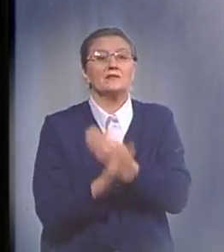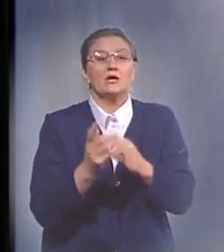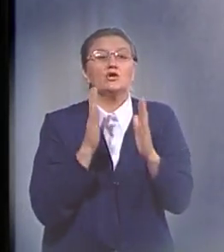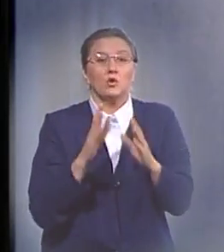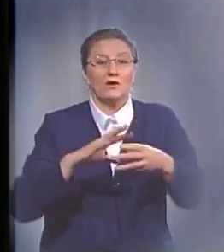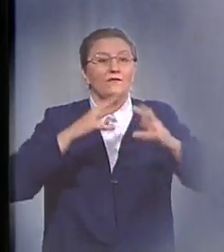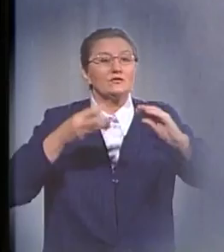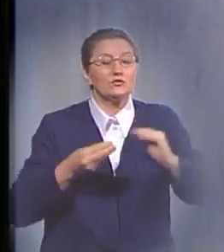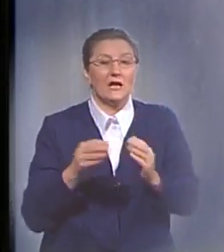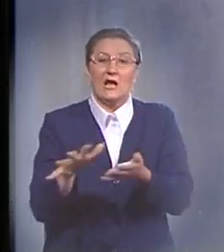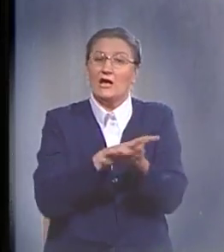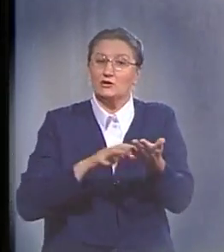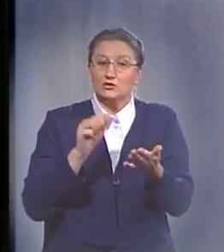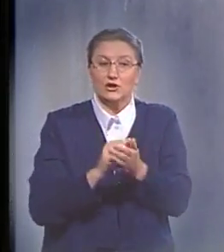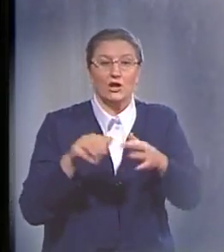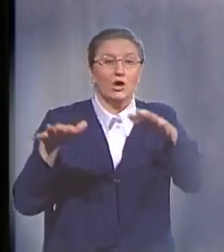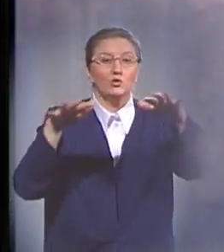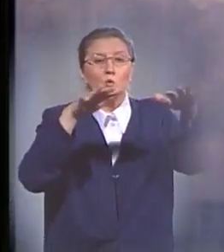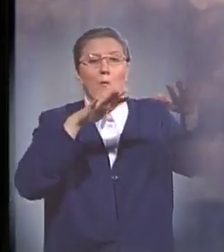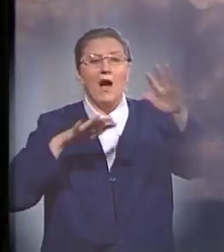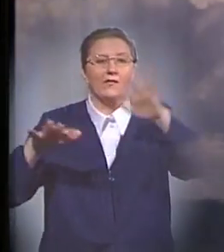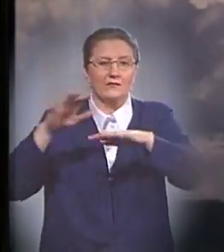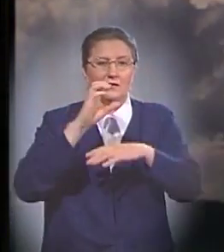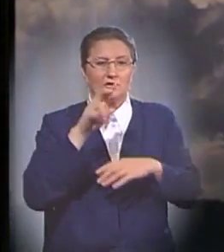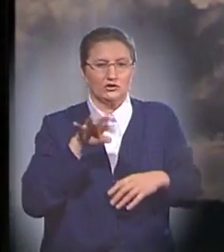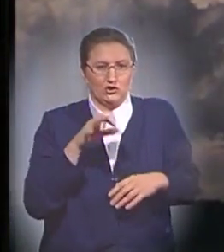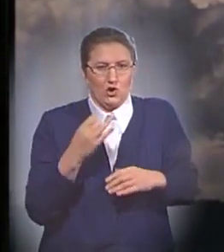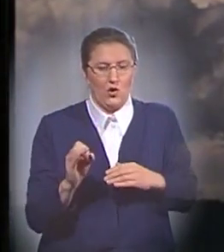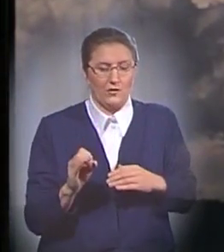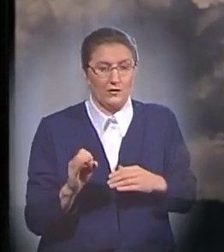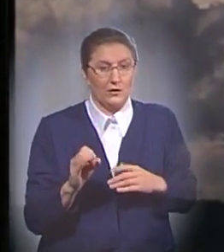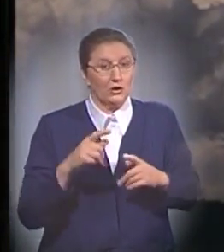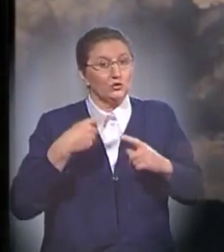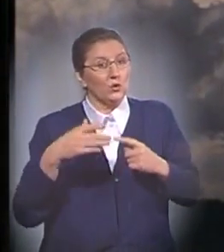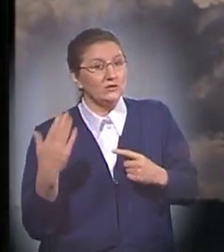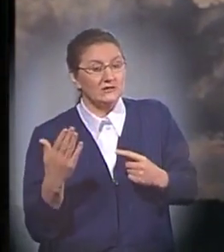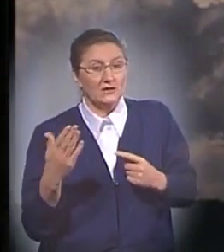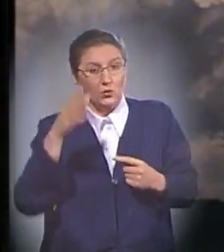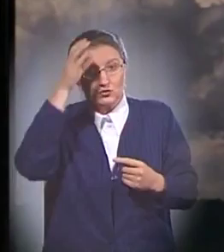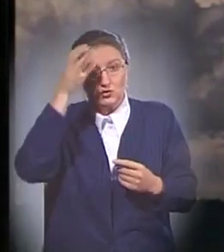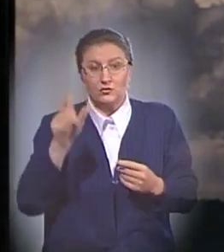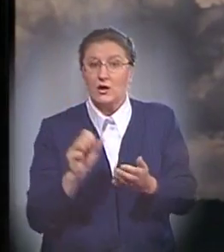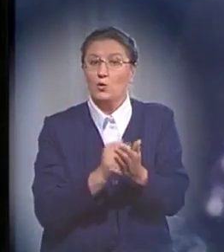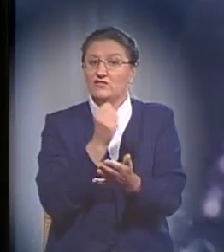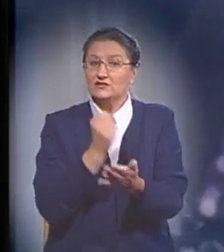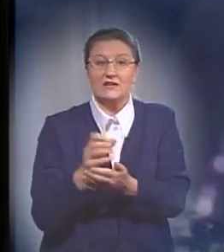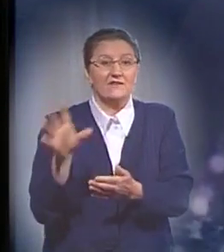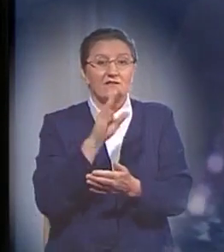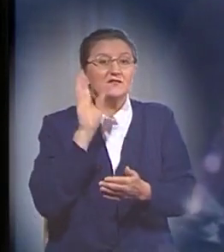результате разрушения туманного свода. С другой стороны, ученые утверждают, что если весь водяной пар и